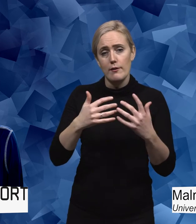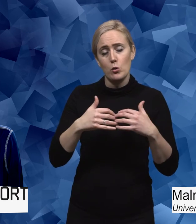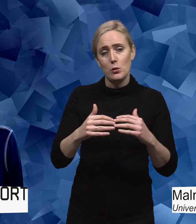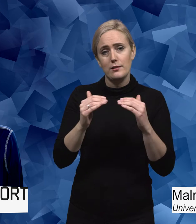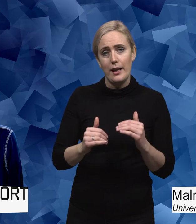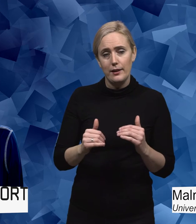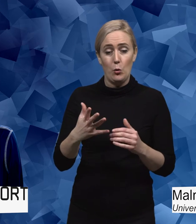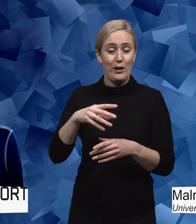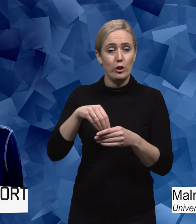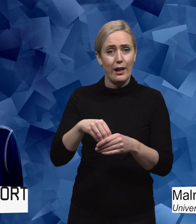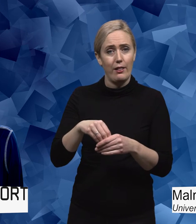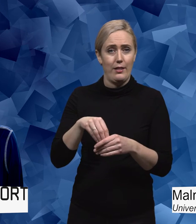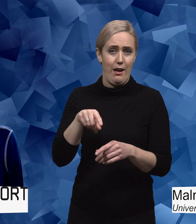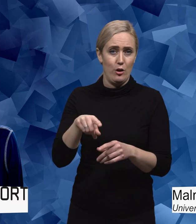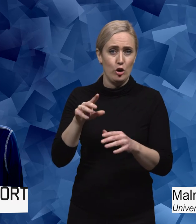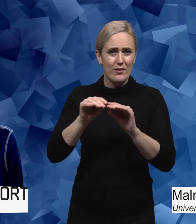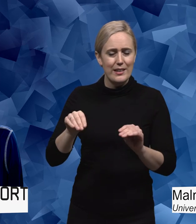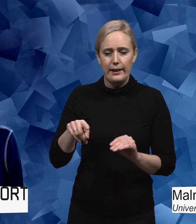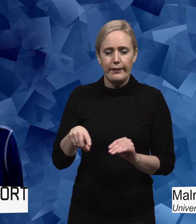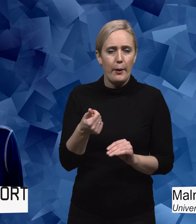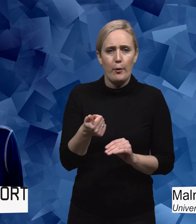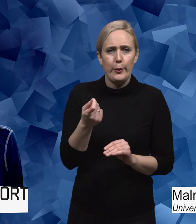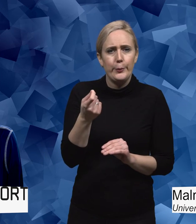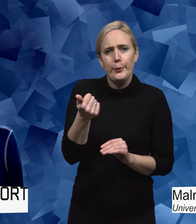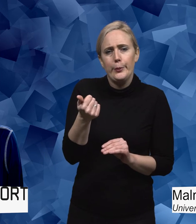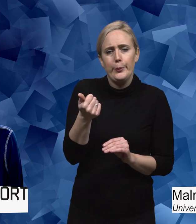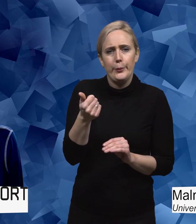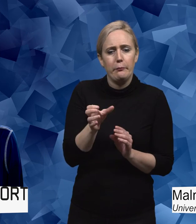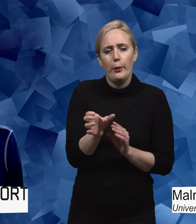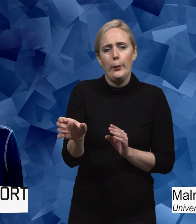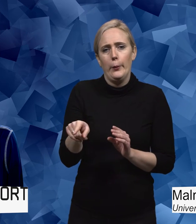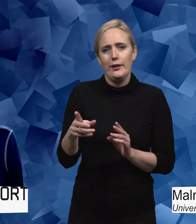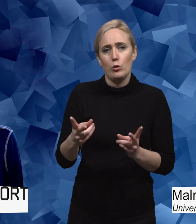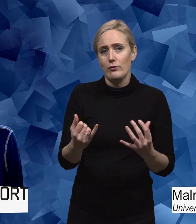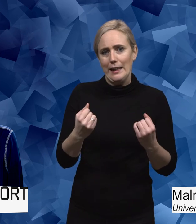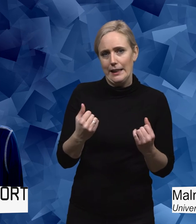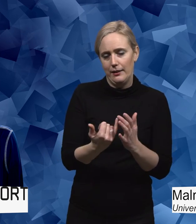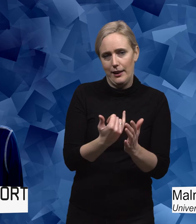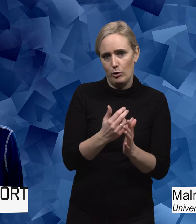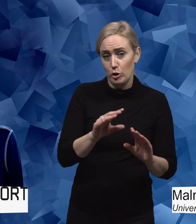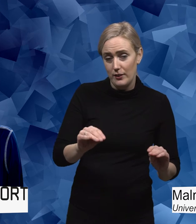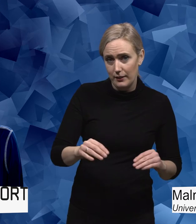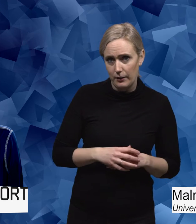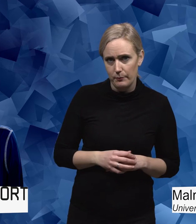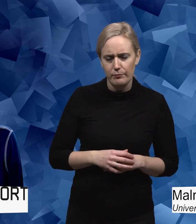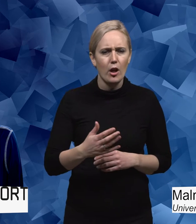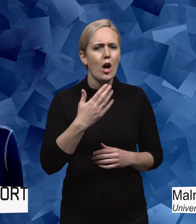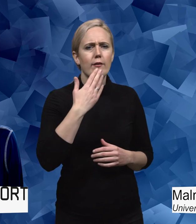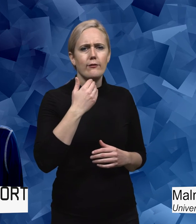ses som väldigt perifera fenomen i idrottsundervisningen. Vad behöver idrottslärare för kunskap för att kunna